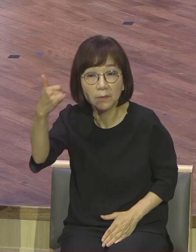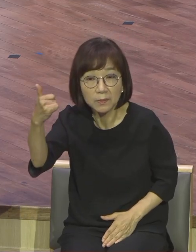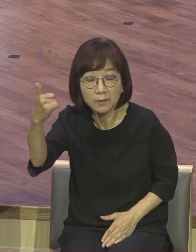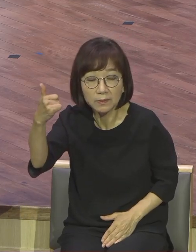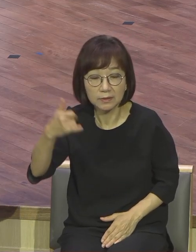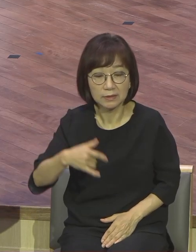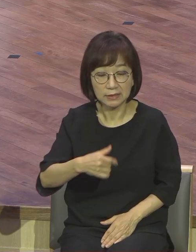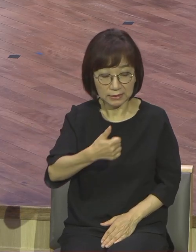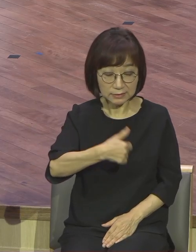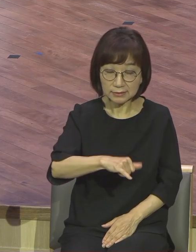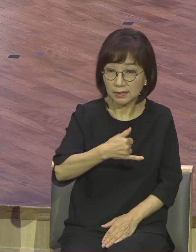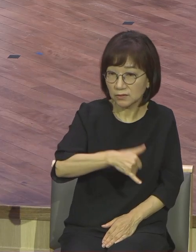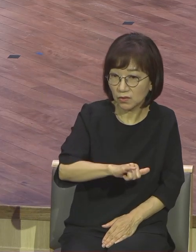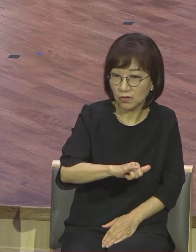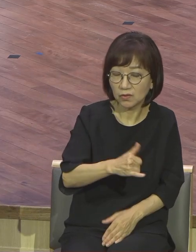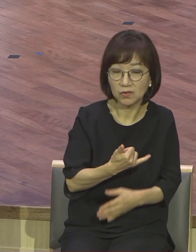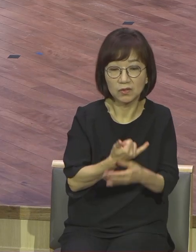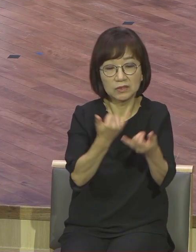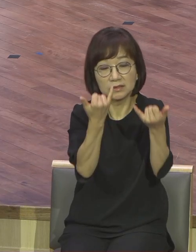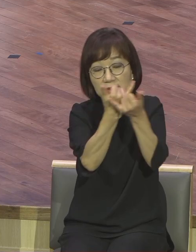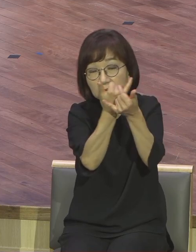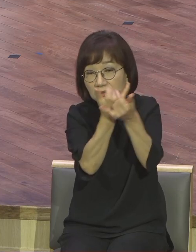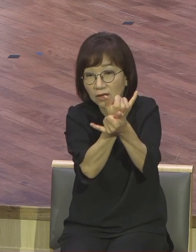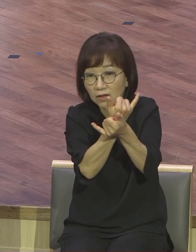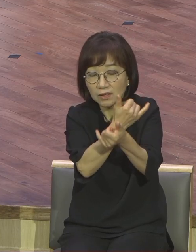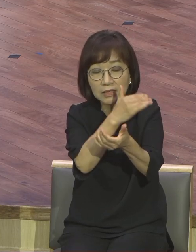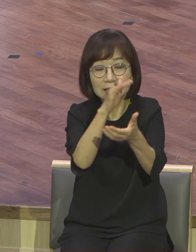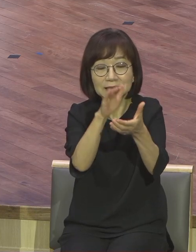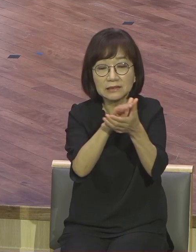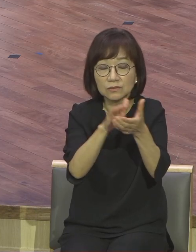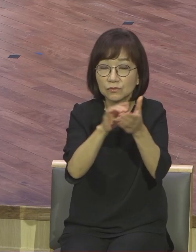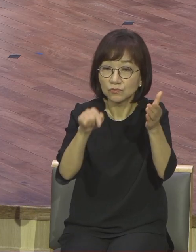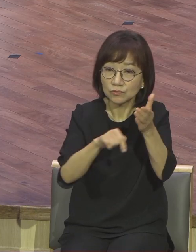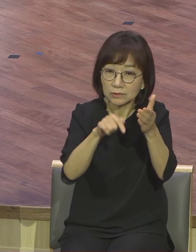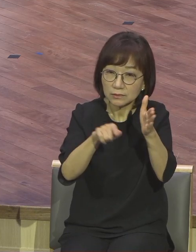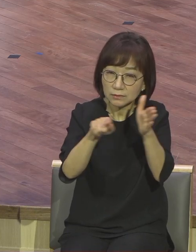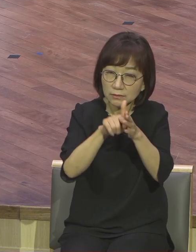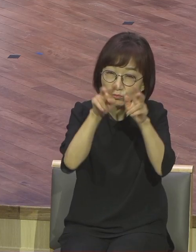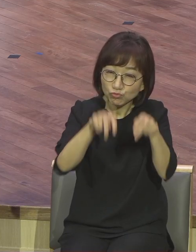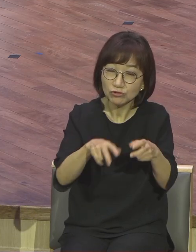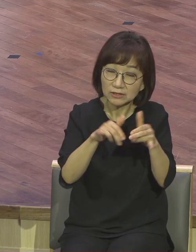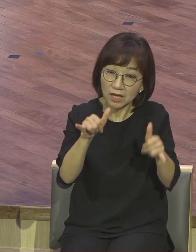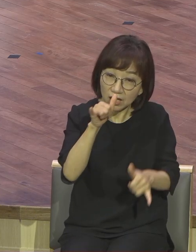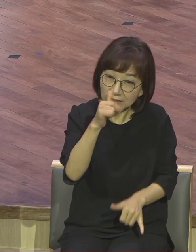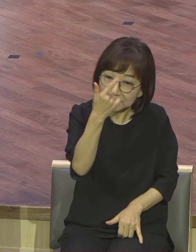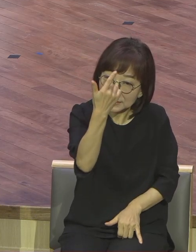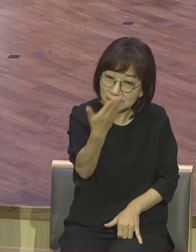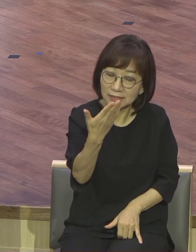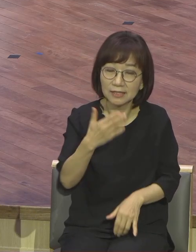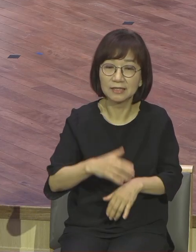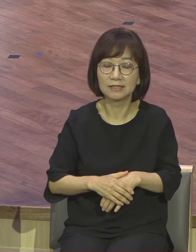가운데 여러분 지인 가운데 불신자 있습니까? 불신자가 있다고 하면